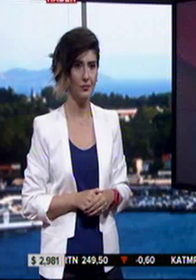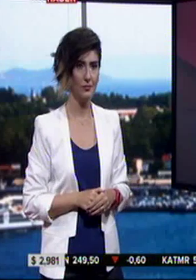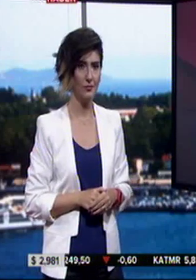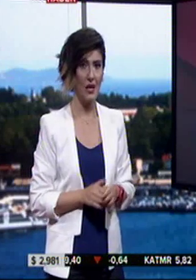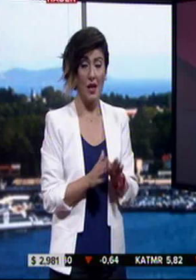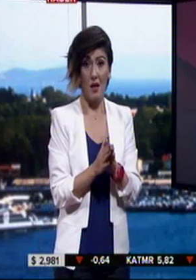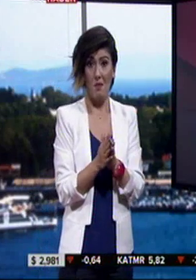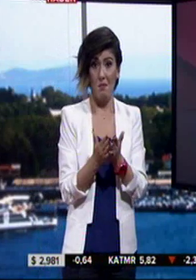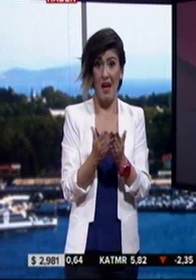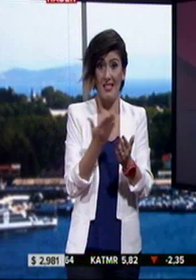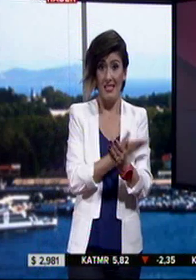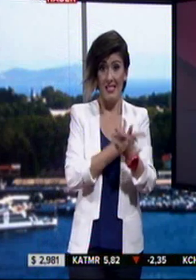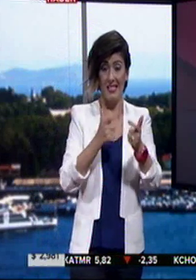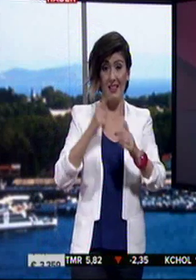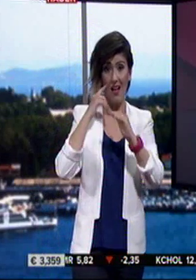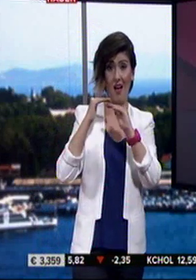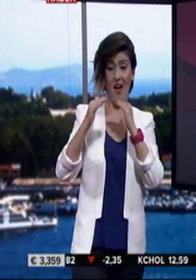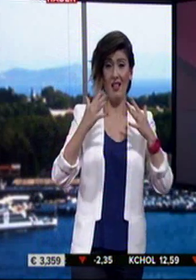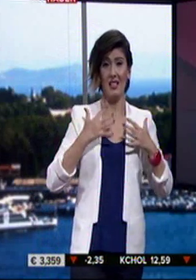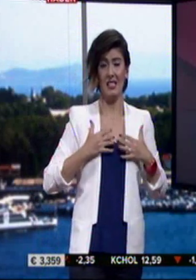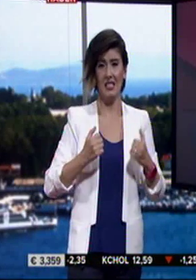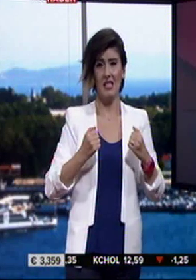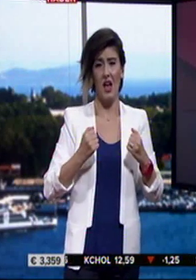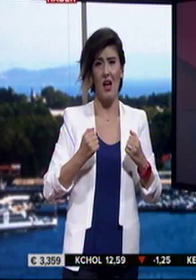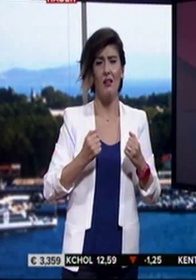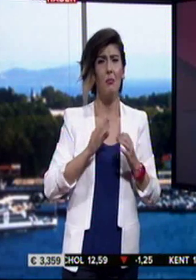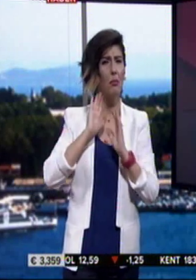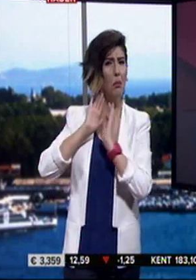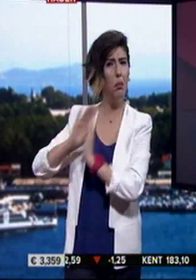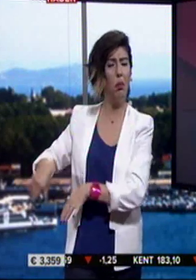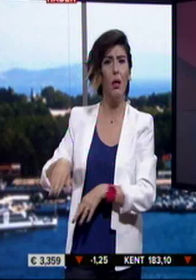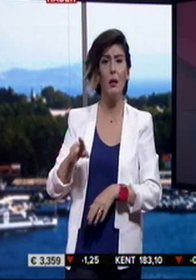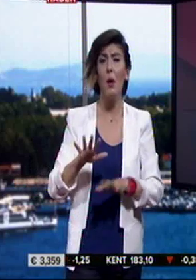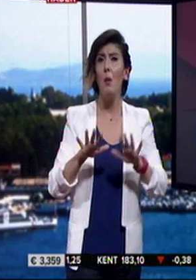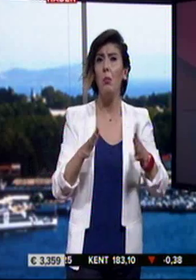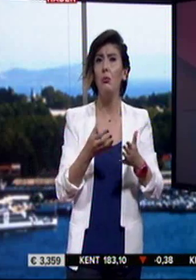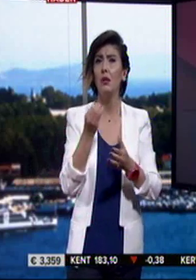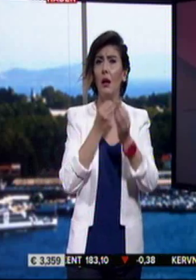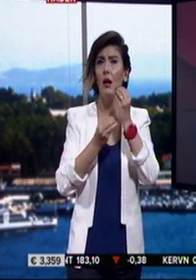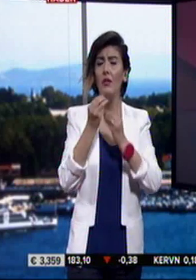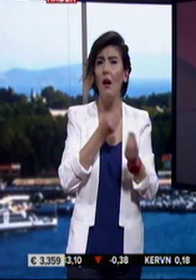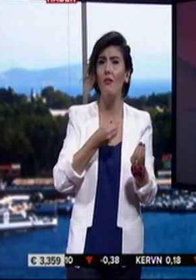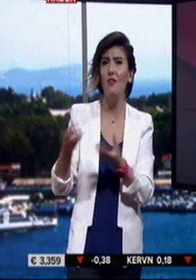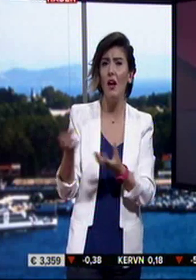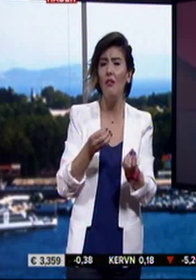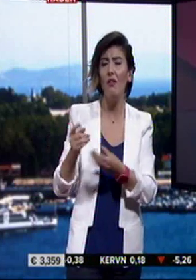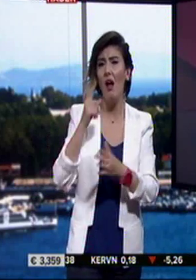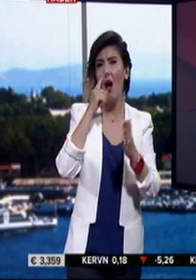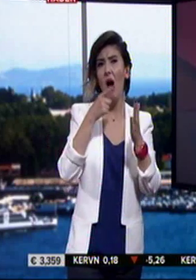Mersin'de halk sağlığını içe sayan bozuk gıda tacirleri amaçlarına ulaşamadı. Erdemli ilçesinde